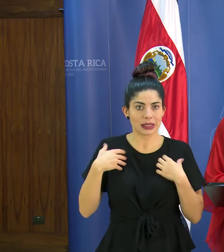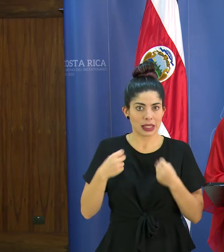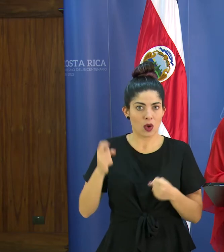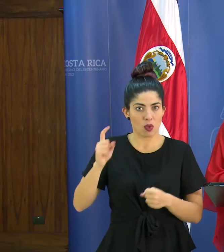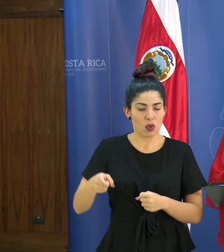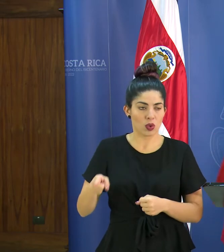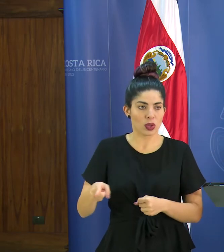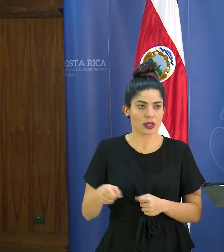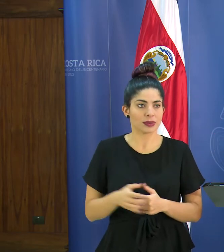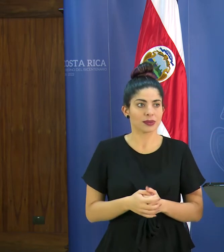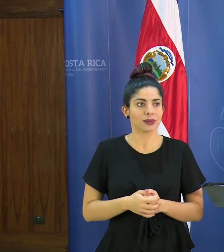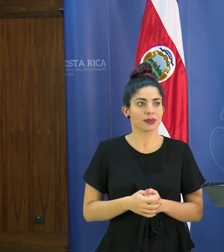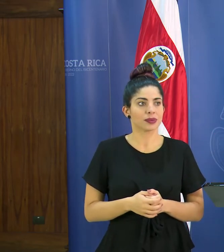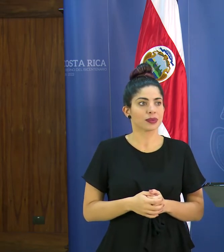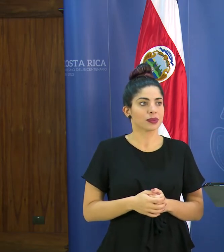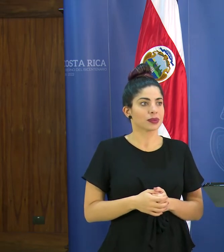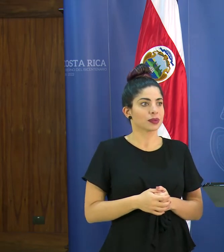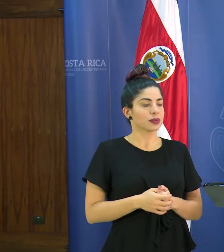de salud